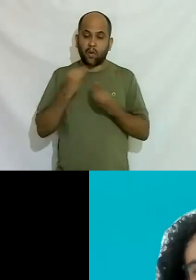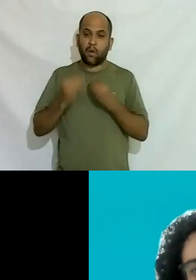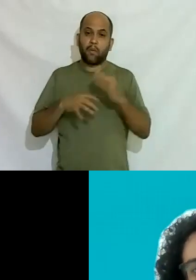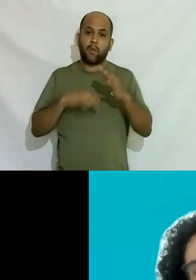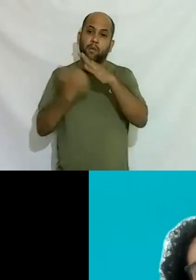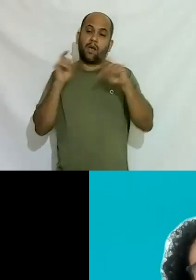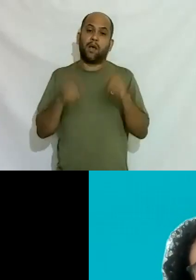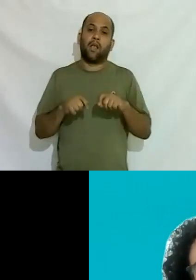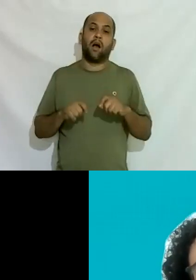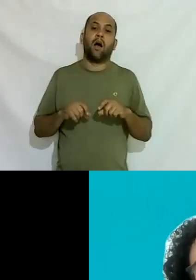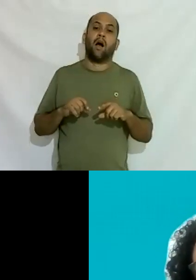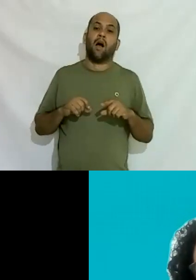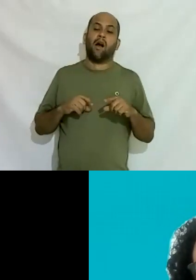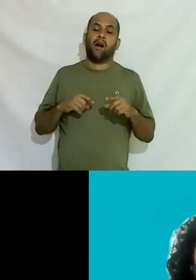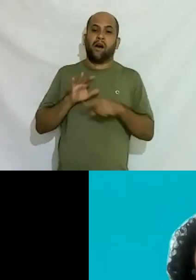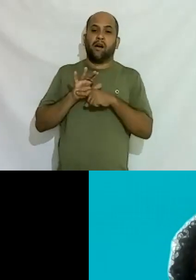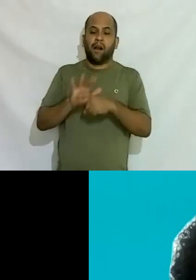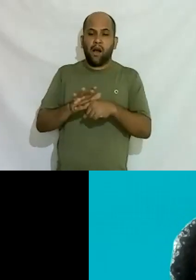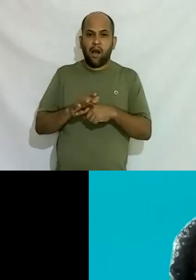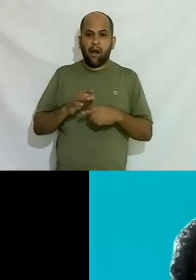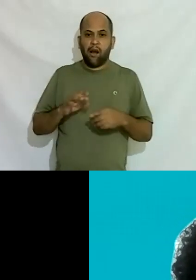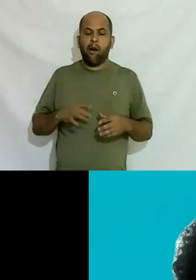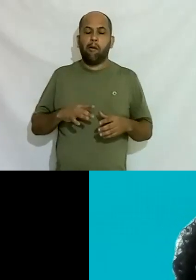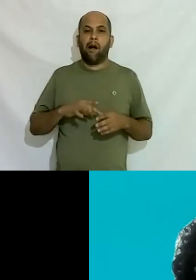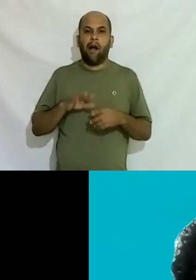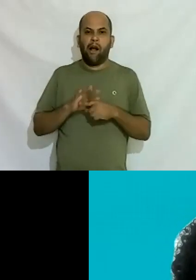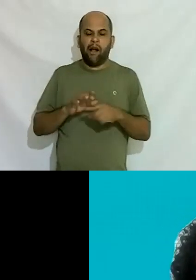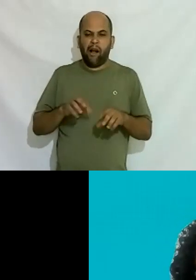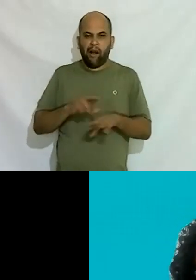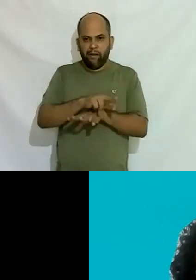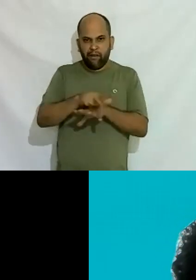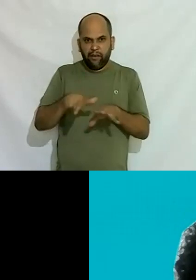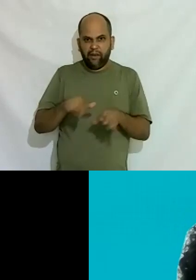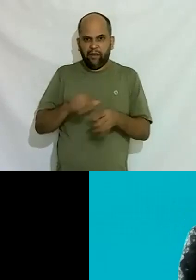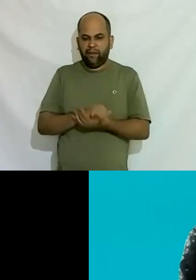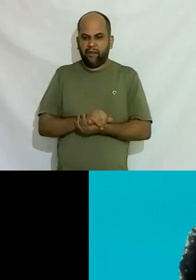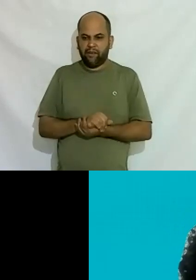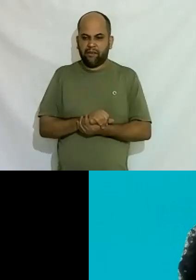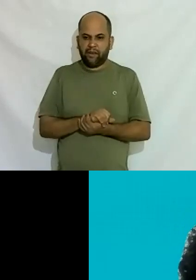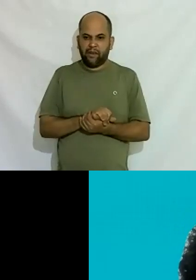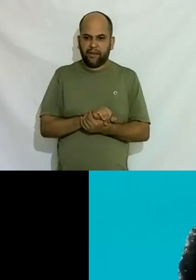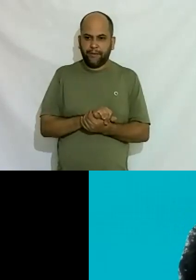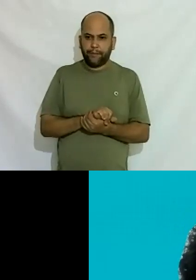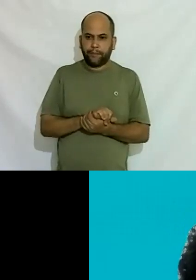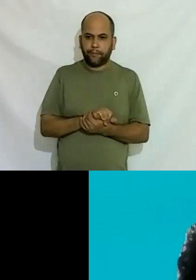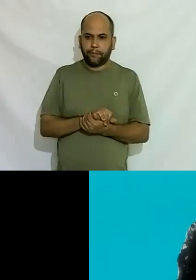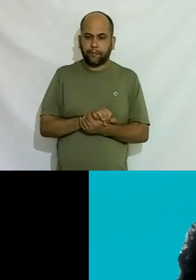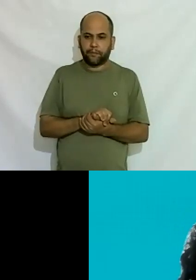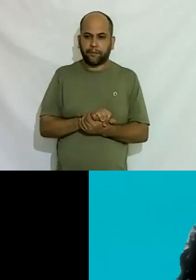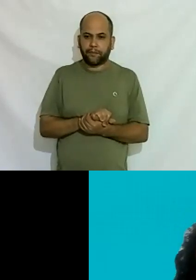colaborar para a abertura à diversidade nesse momento que a gente está vivendo procura o transempreme